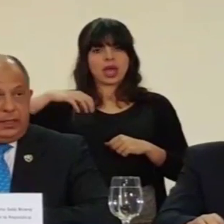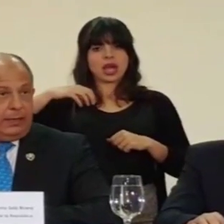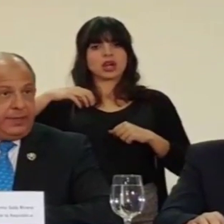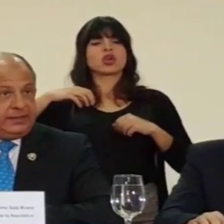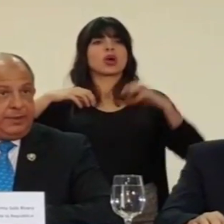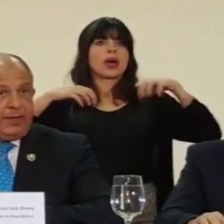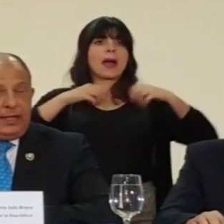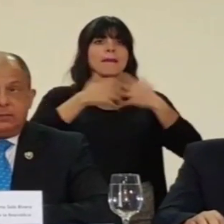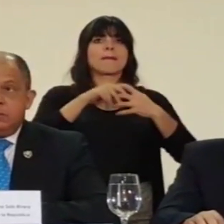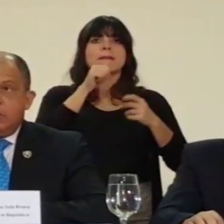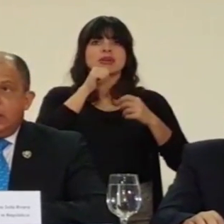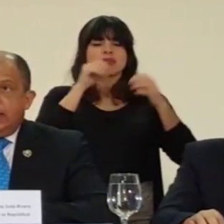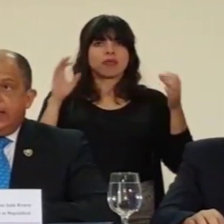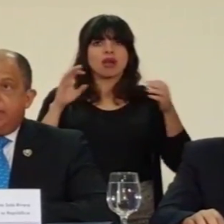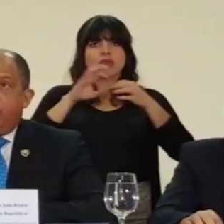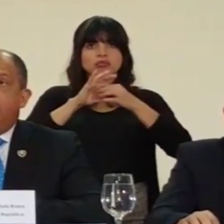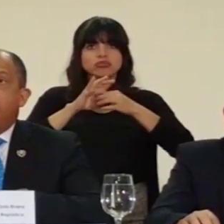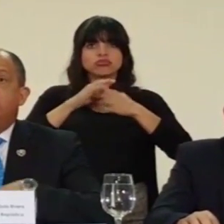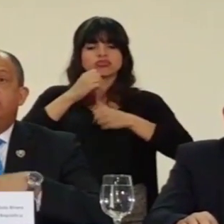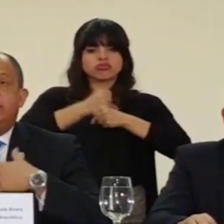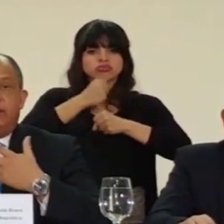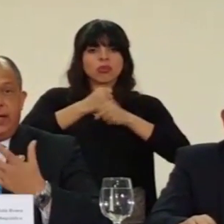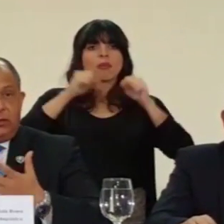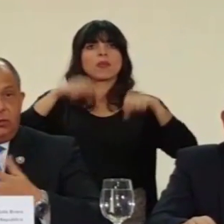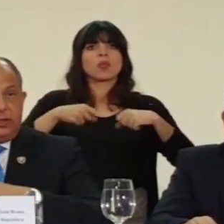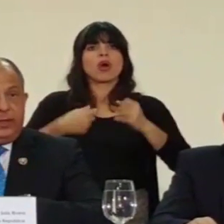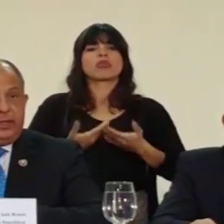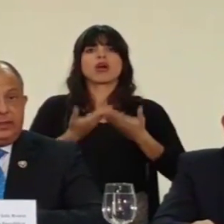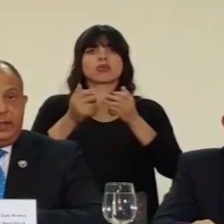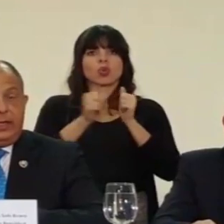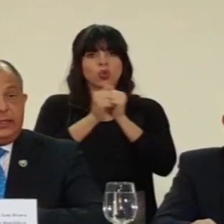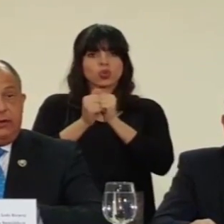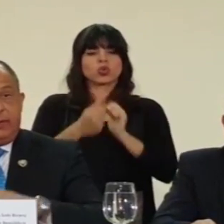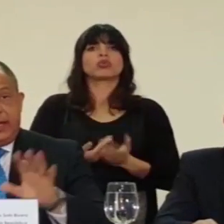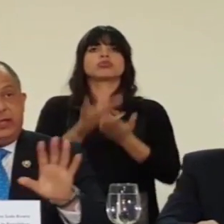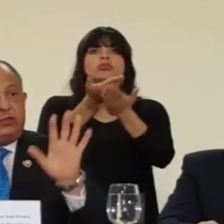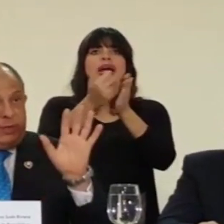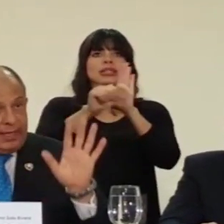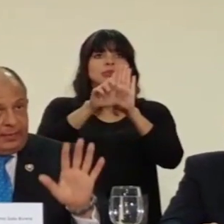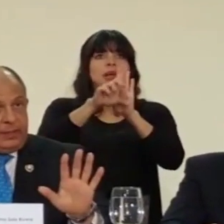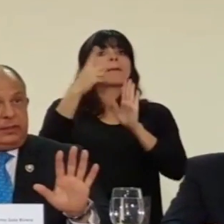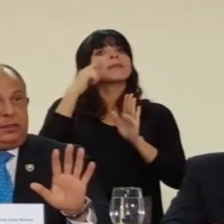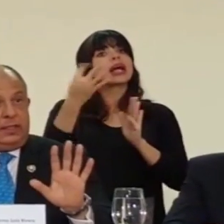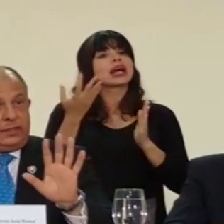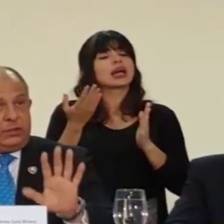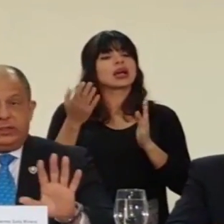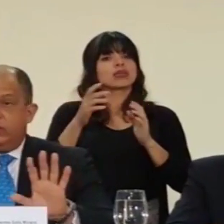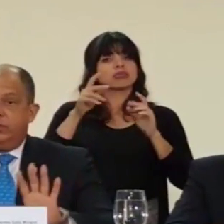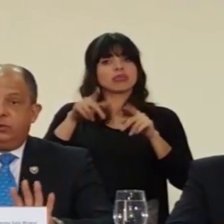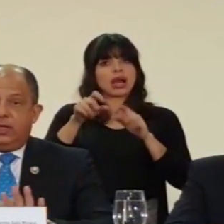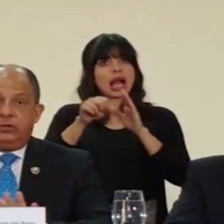y la empresa privada, que podamos entonces llevar conjuntamente a la Asamblea Legislativa para que soberanamente